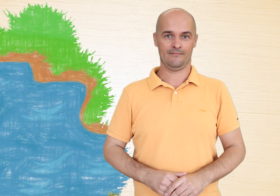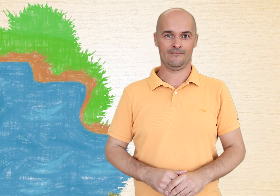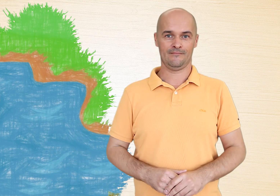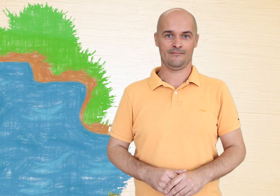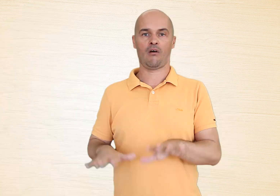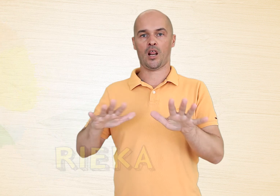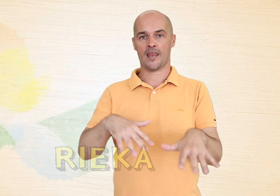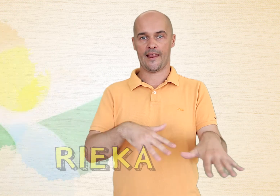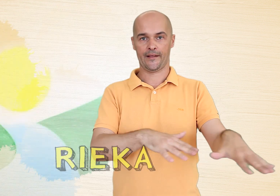Rieka